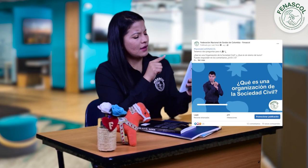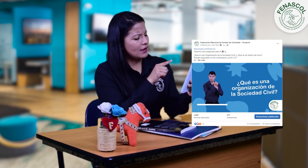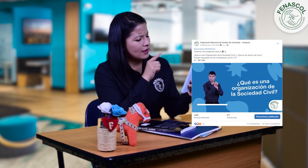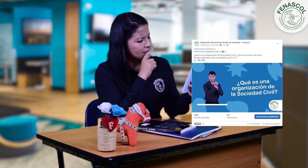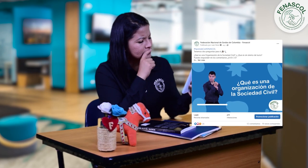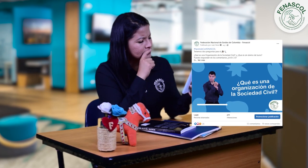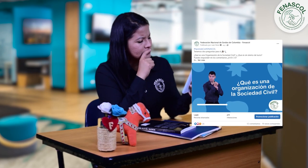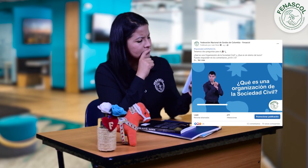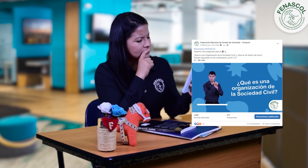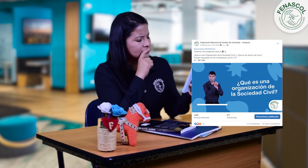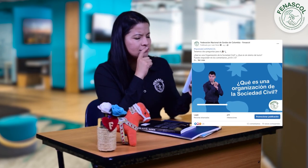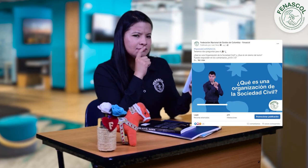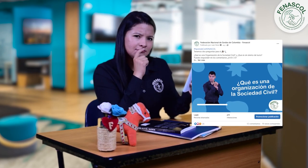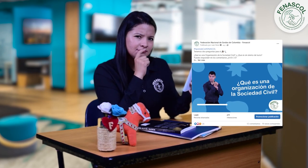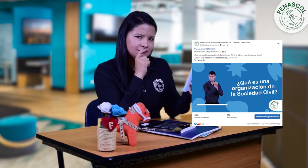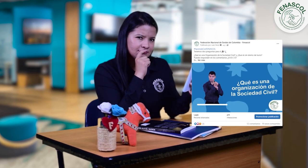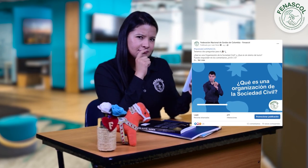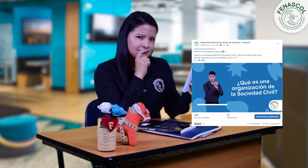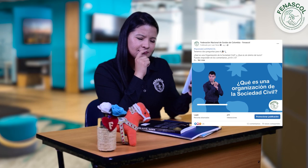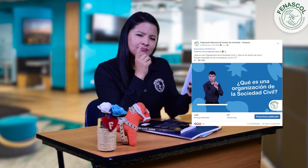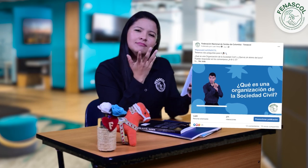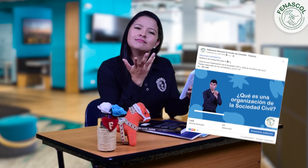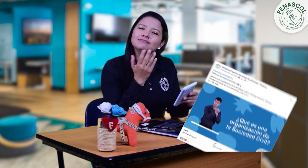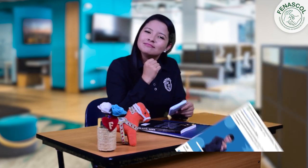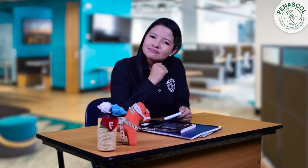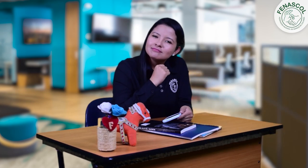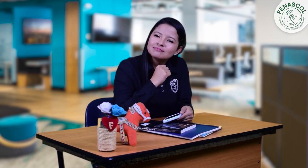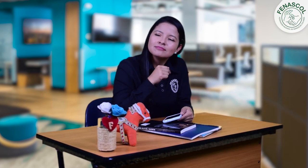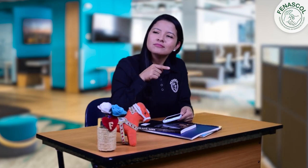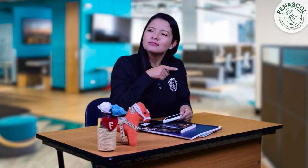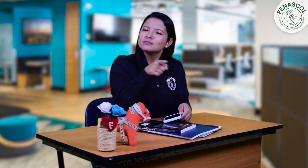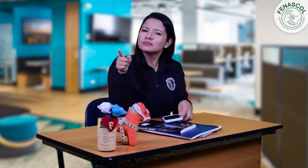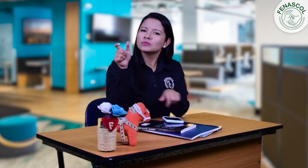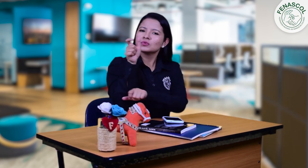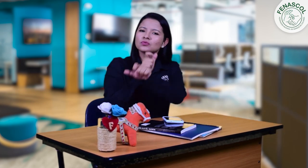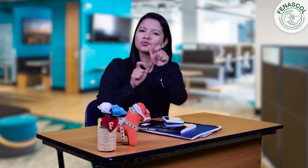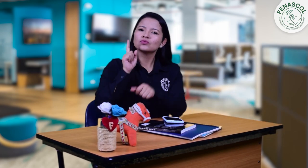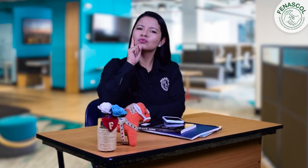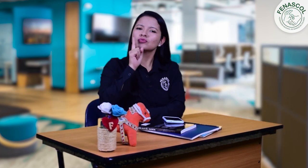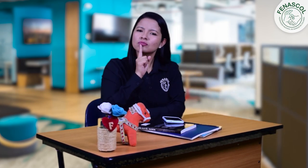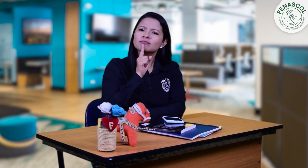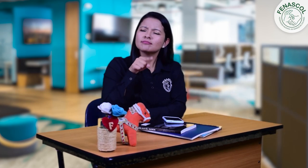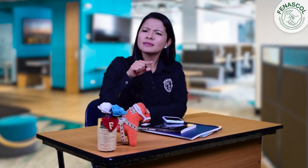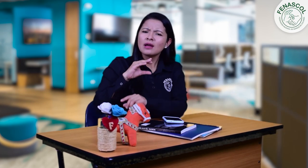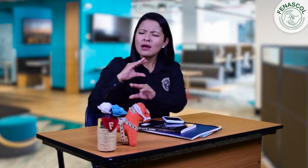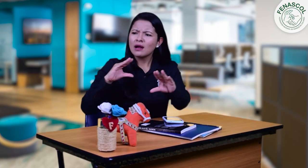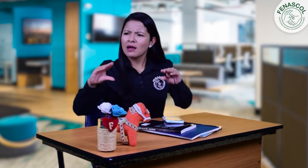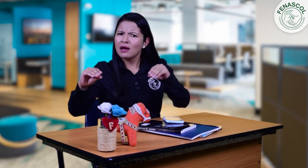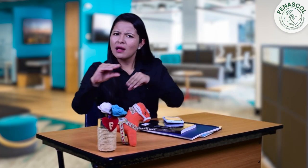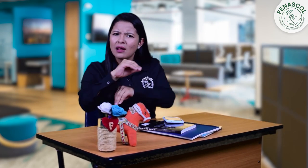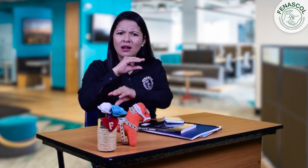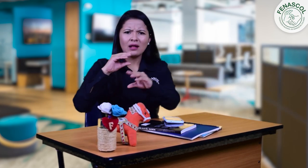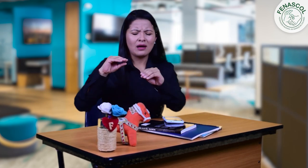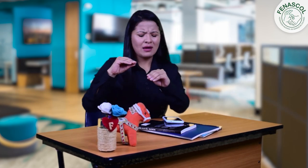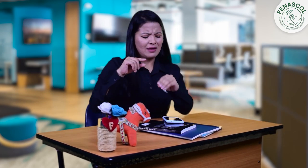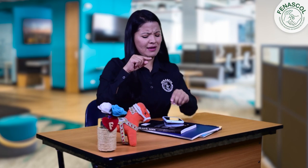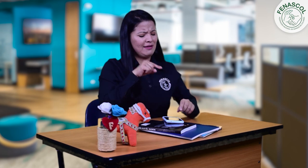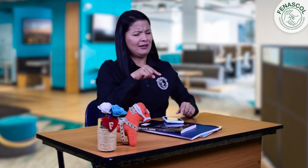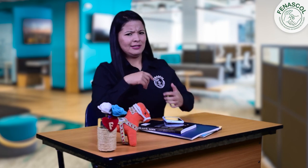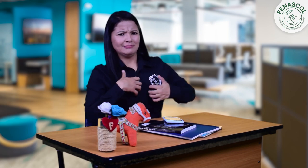Sí, este. Hemos visto que hay inquietud y se está hablando de este tema dentro